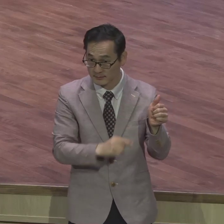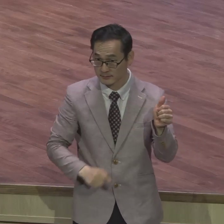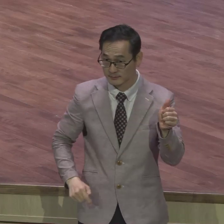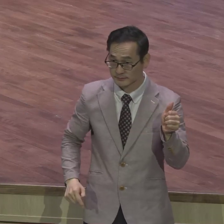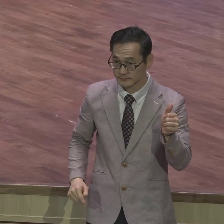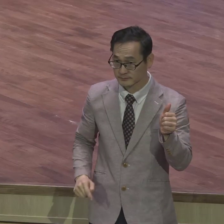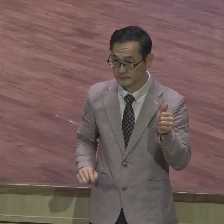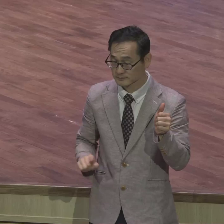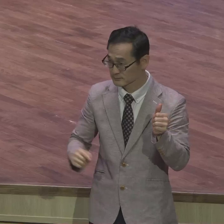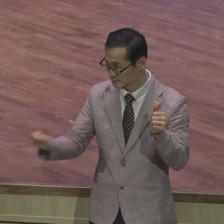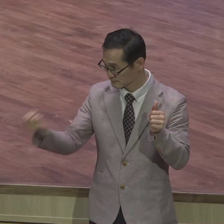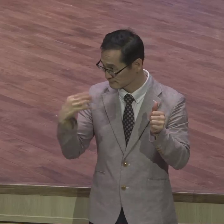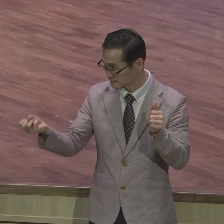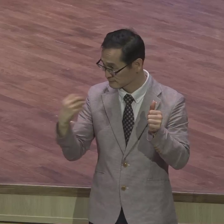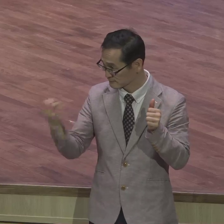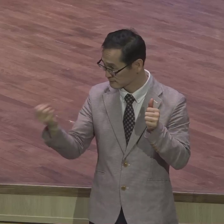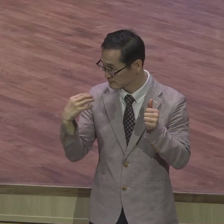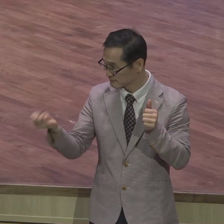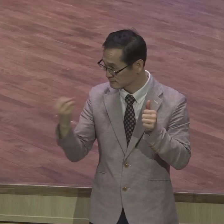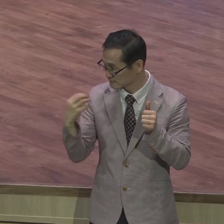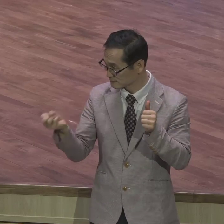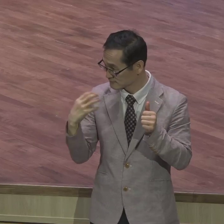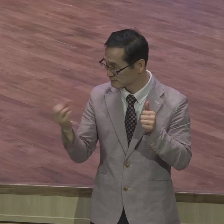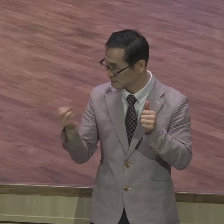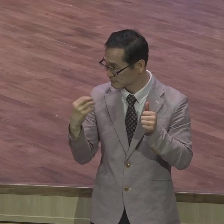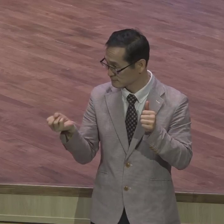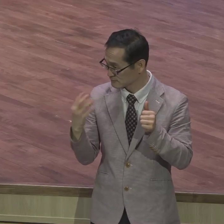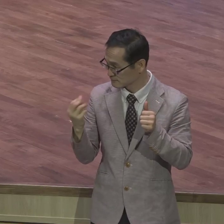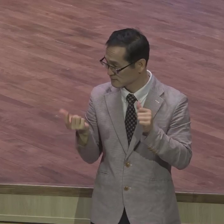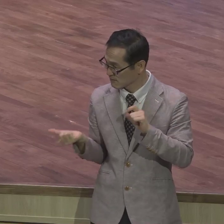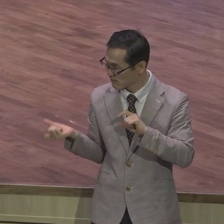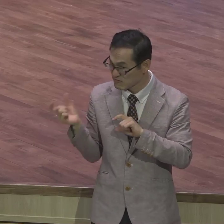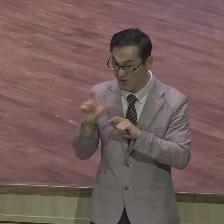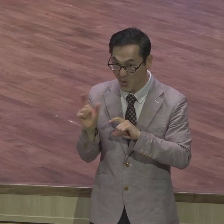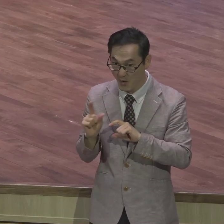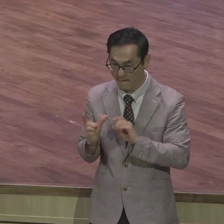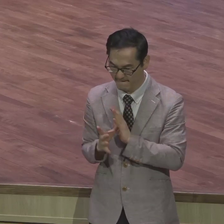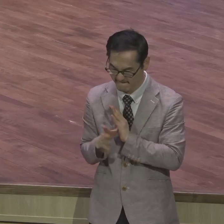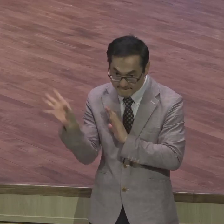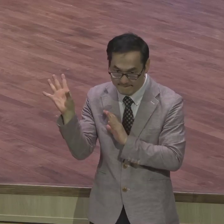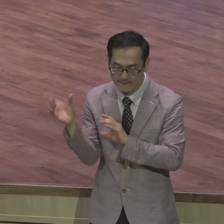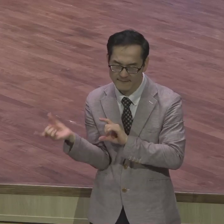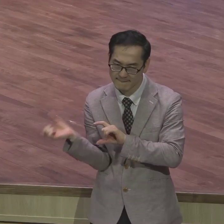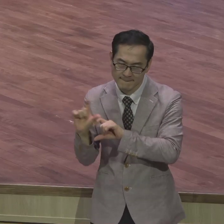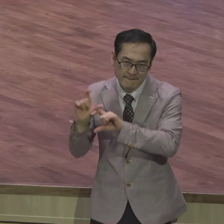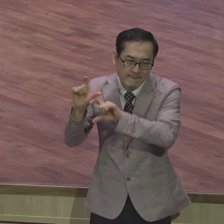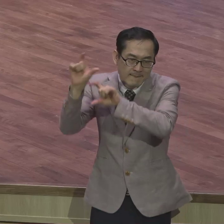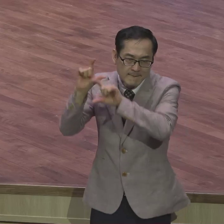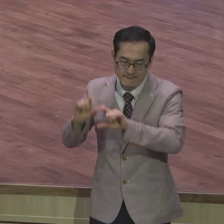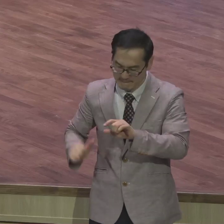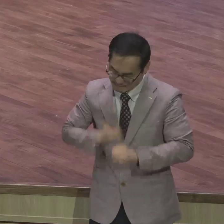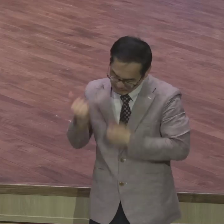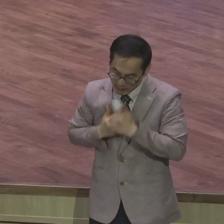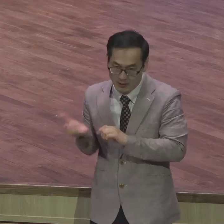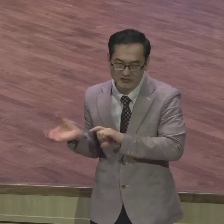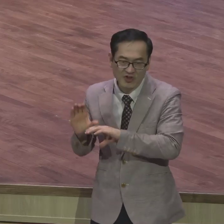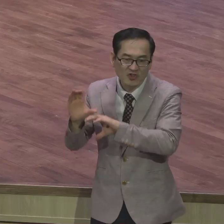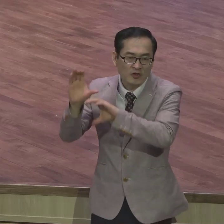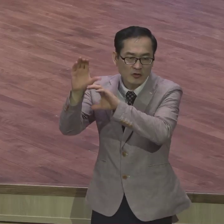모세의 말을 들으면 들을수록 뭐요 더 완악해졌다 그랬어요 말씀을 들을수록 더